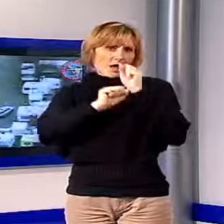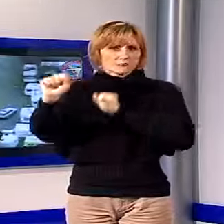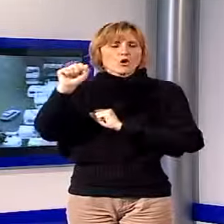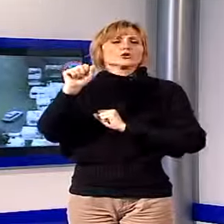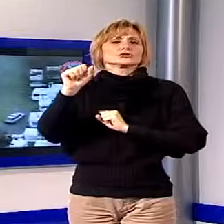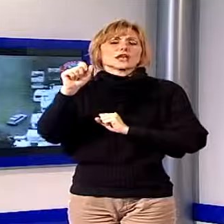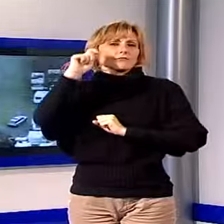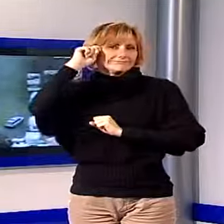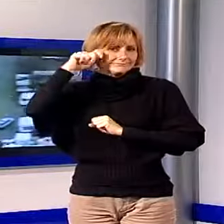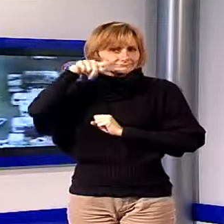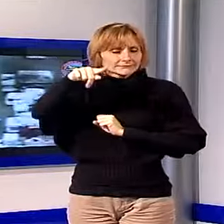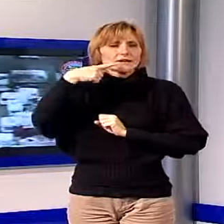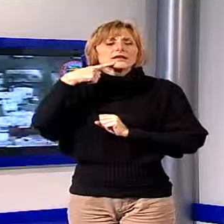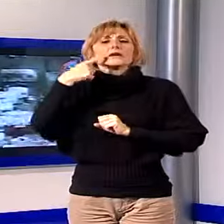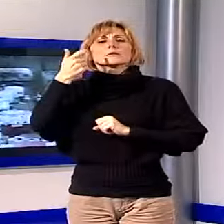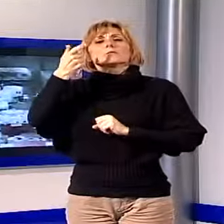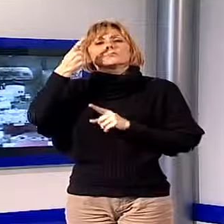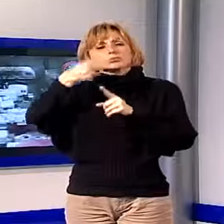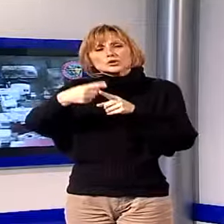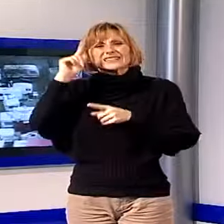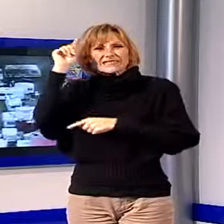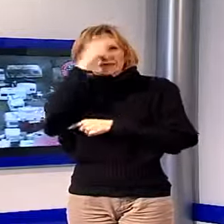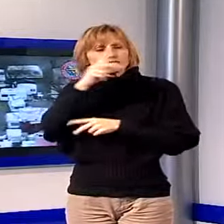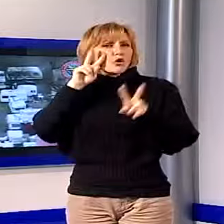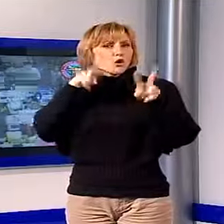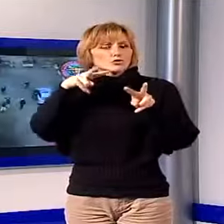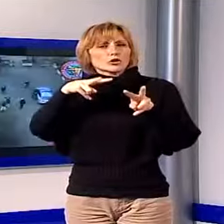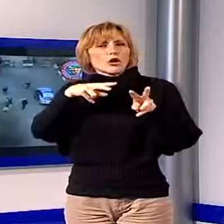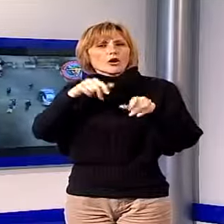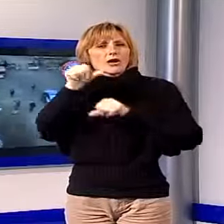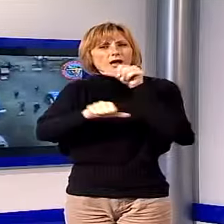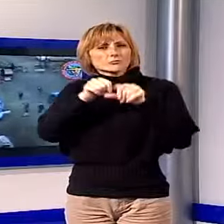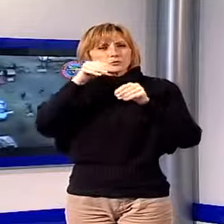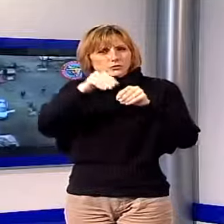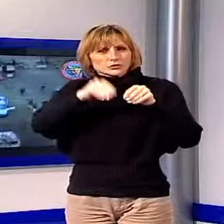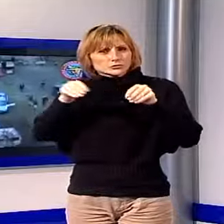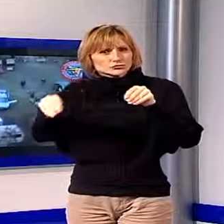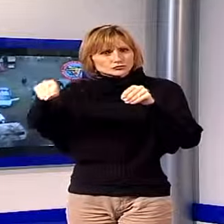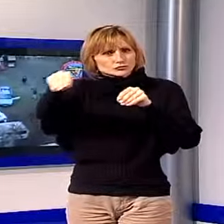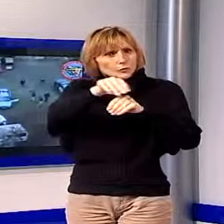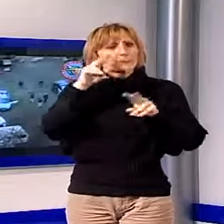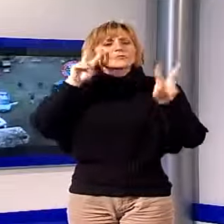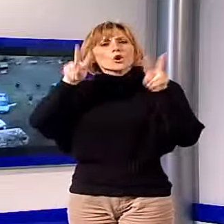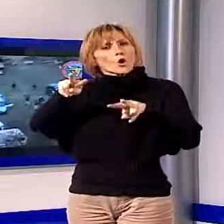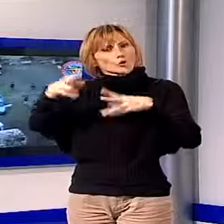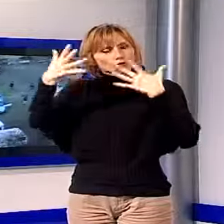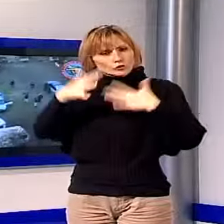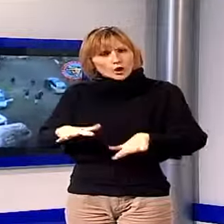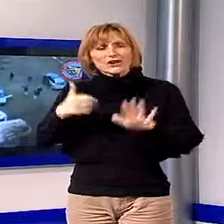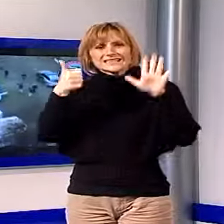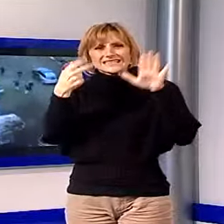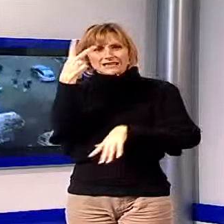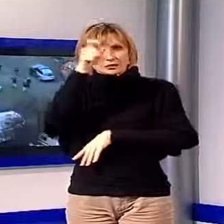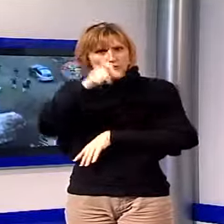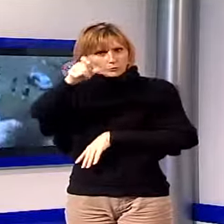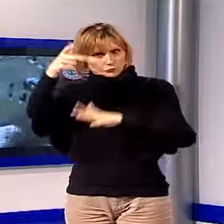per reati contro il patrimonio e per le quali è difficile controllare gli spostamenti sul territorio. I controlli hanno interessato 62